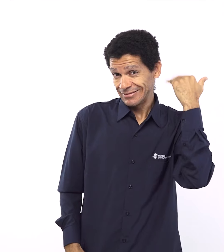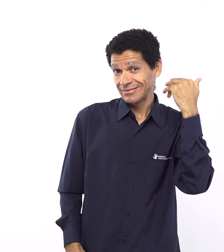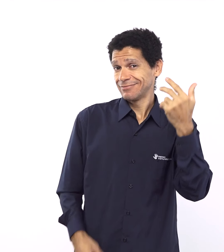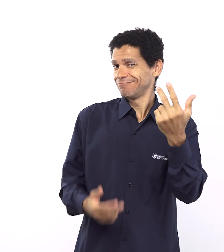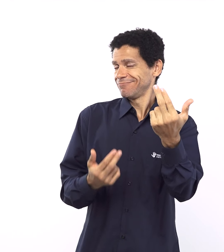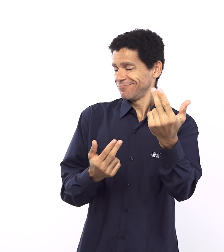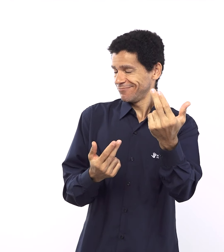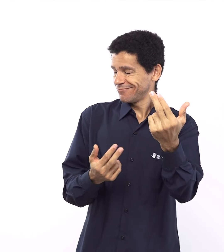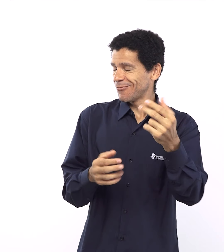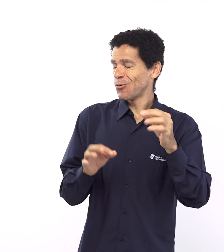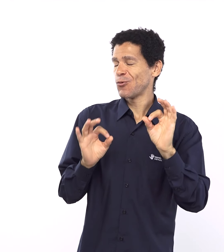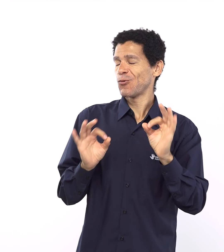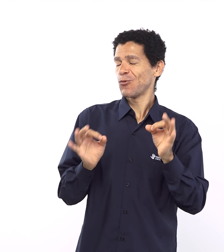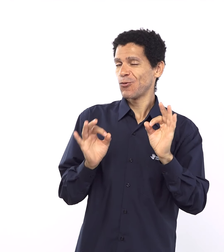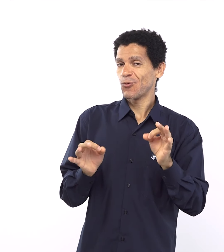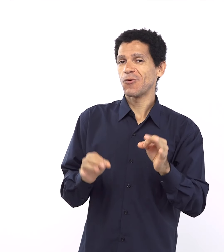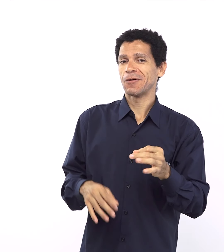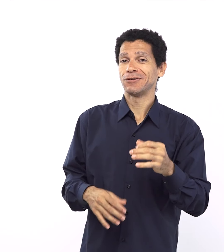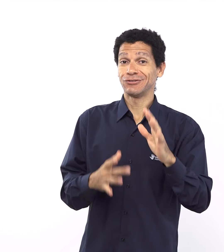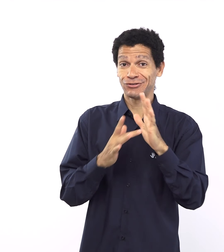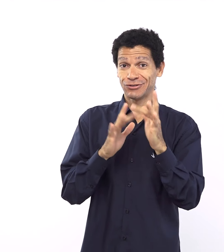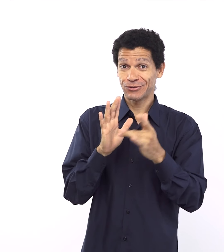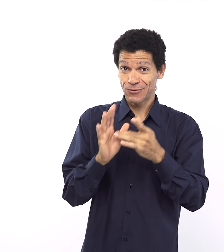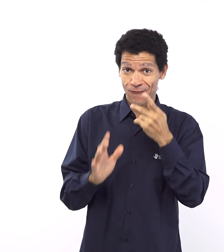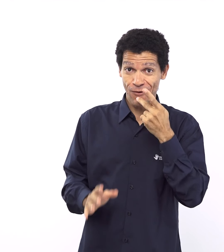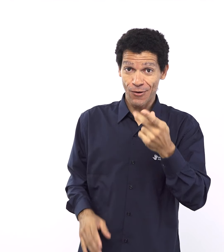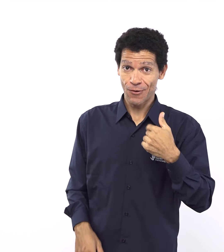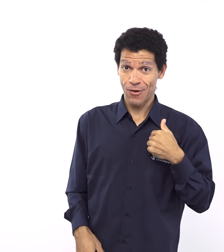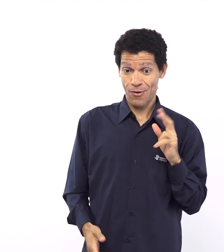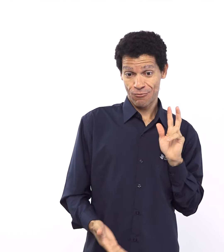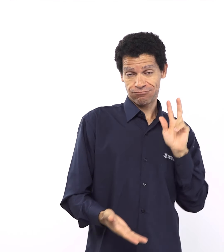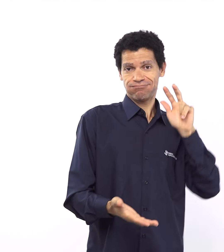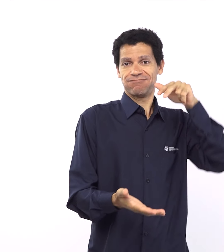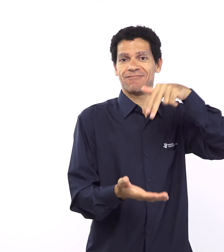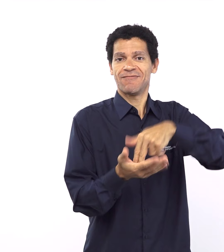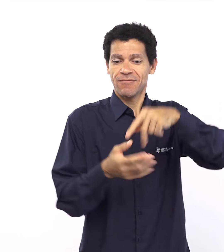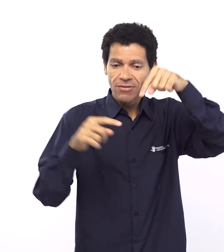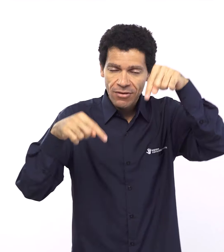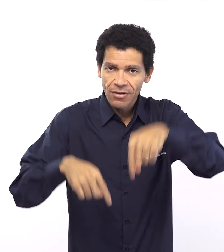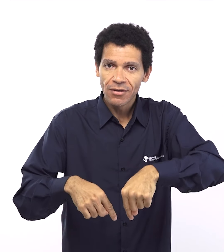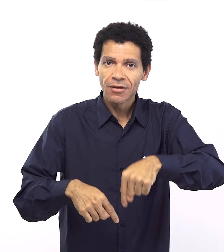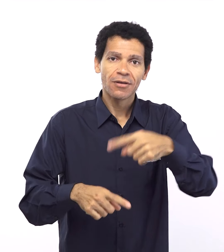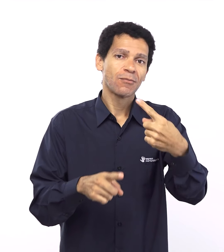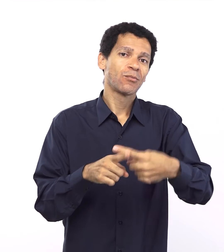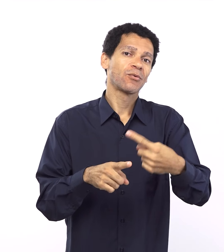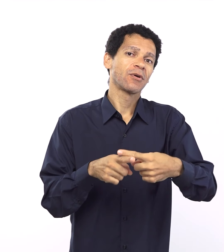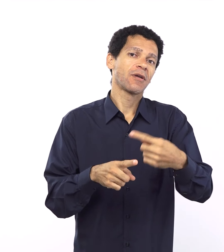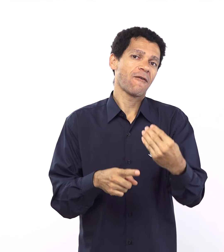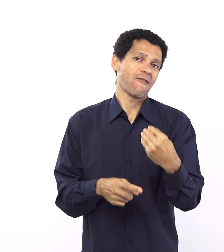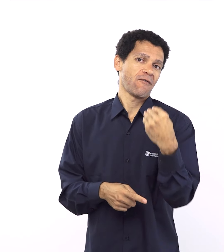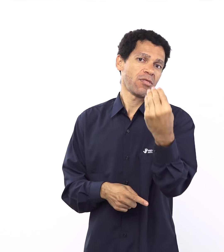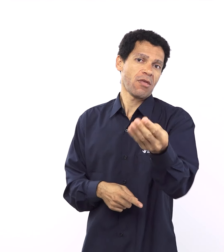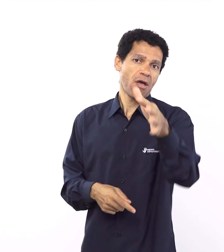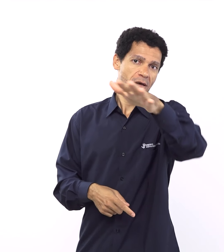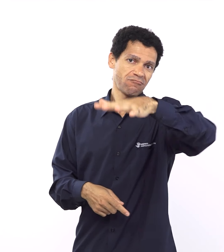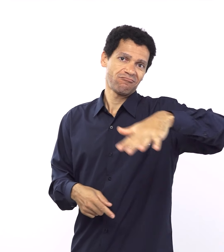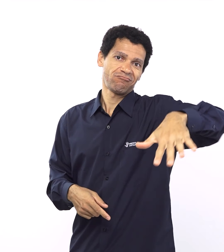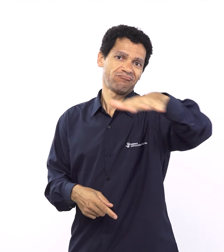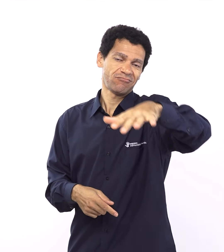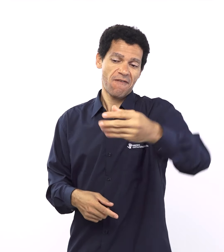revolução social também foi é Deus se preocupa com a nossa vida essa vida em abundância que Jesus fala é